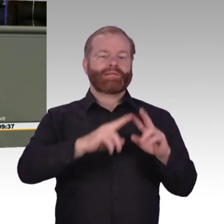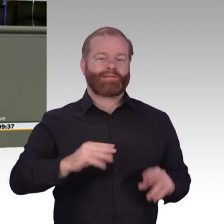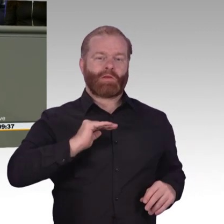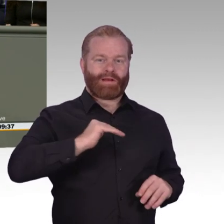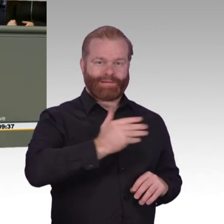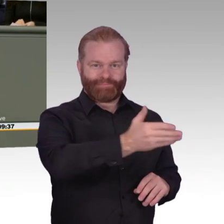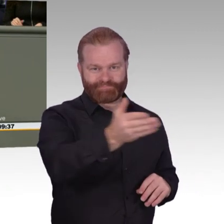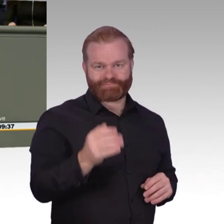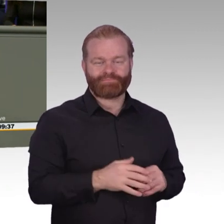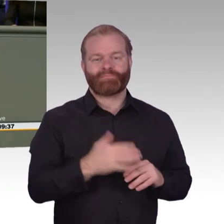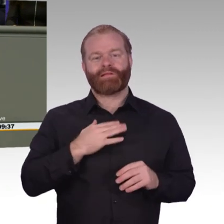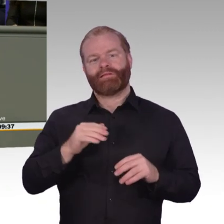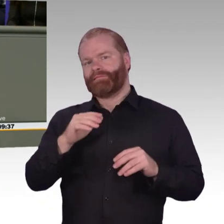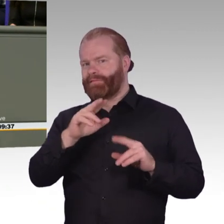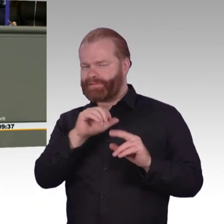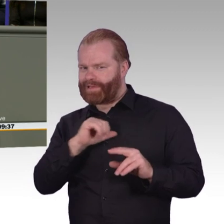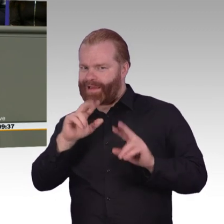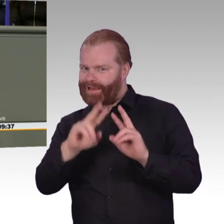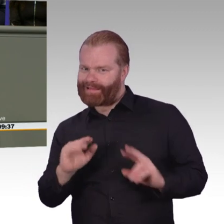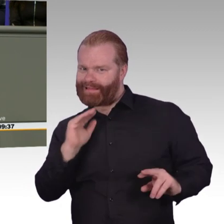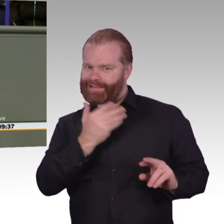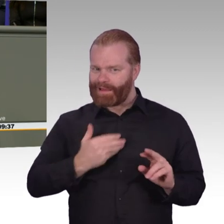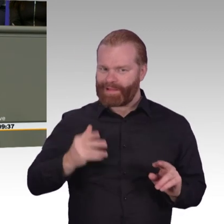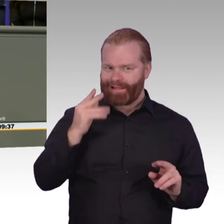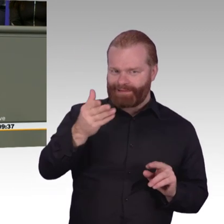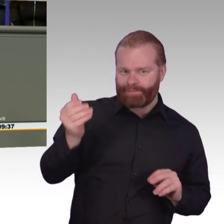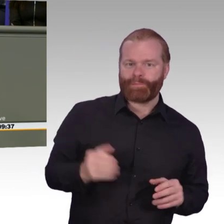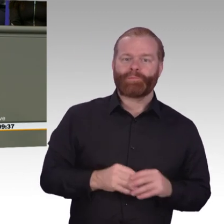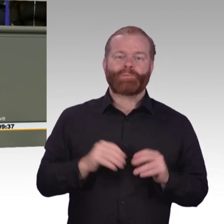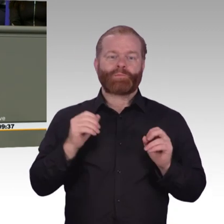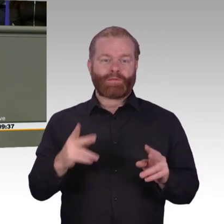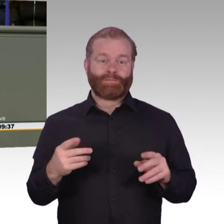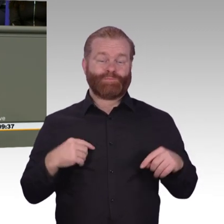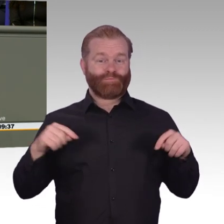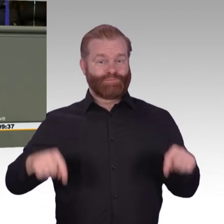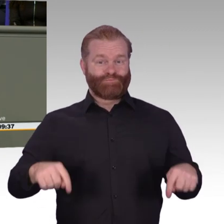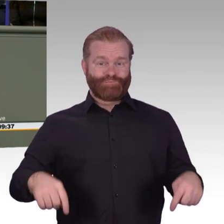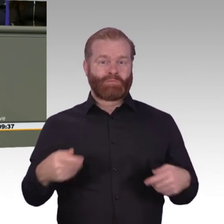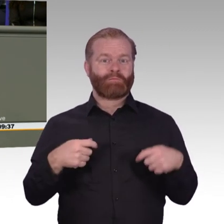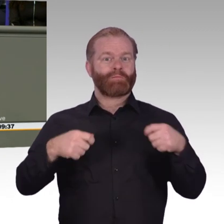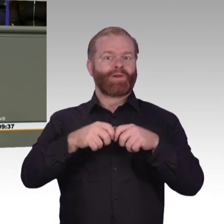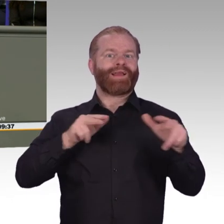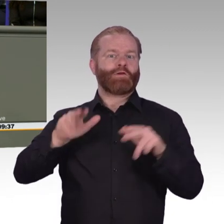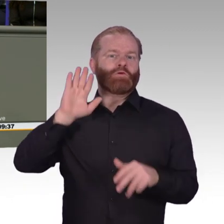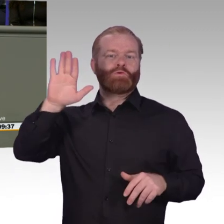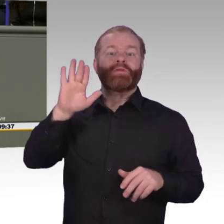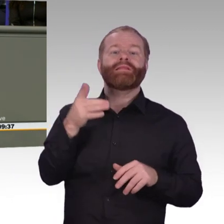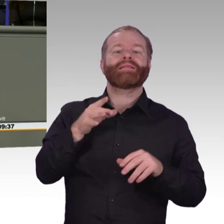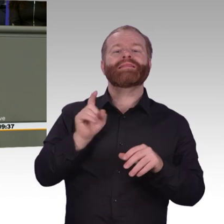Zuschauer auf den Tribünen oder am Fernsehen sich jetzt fragen, worüber reden die, dann gibt es natürlich die Möglichkeit, das gedruckte Exemplar zu